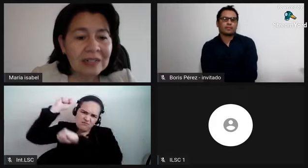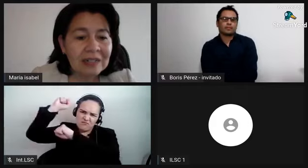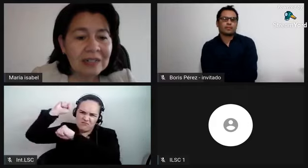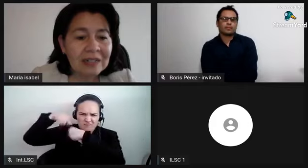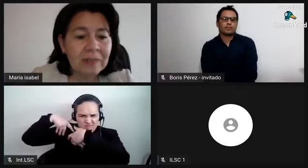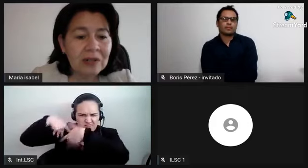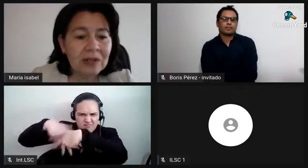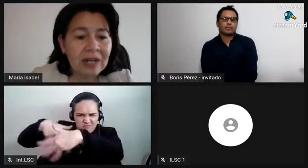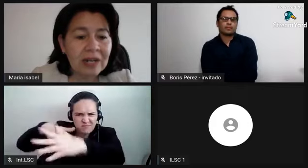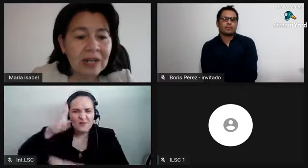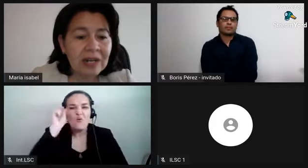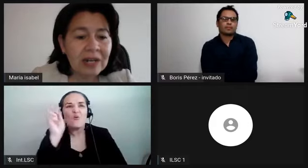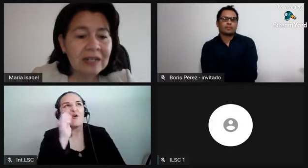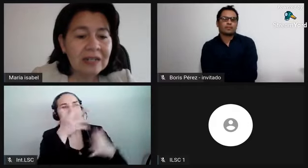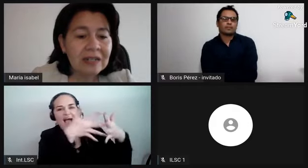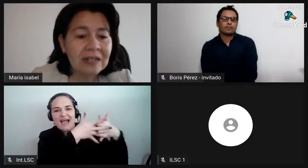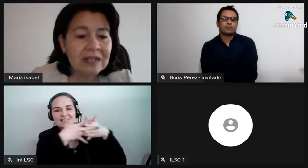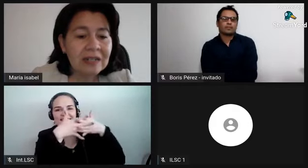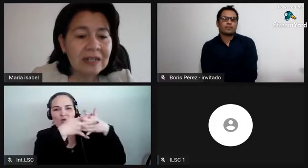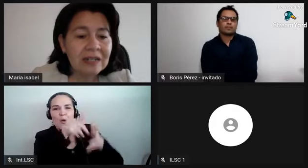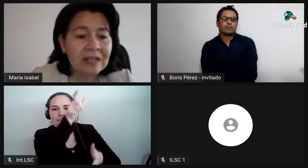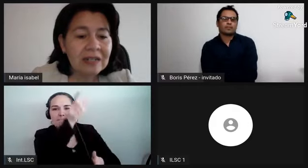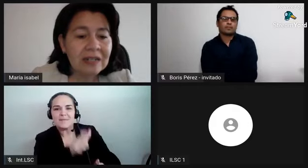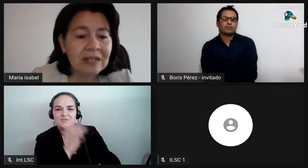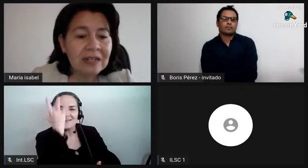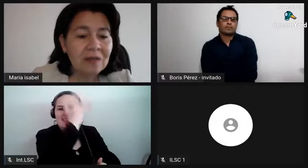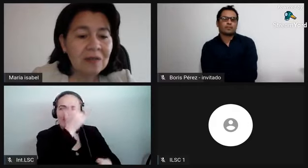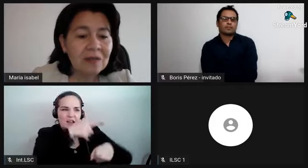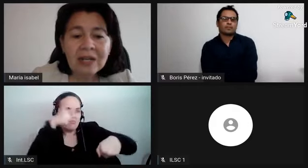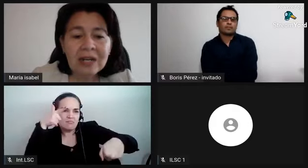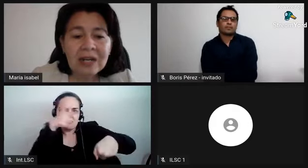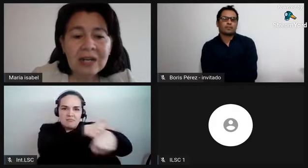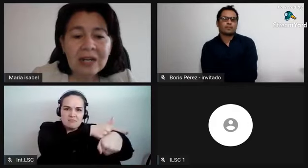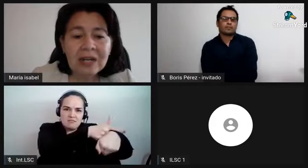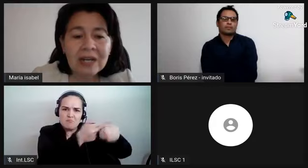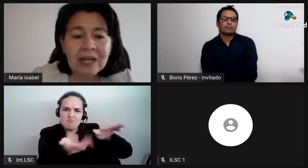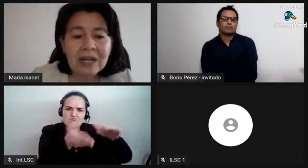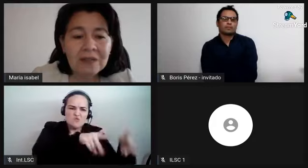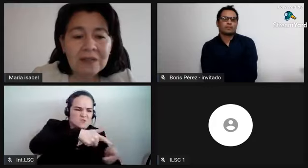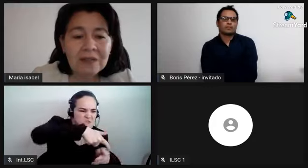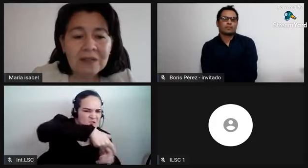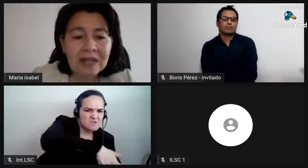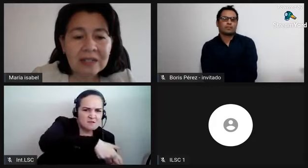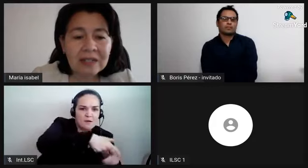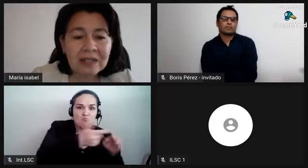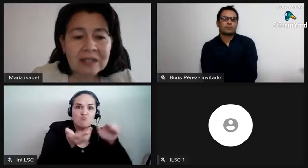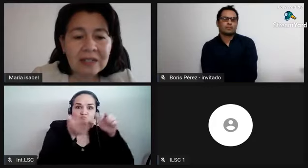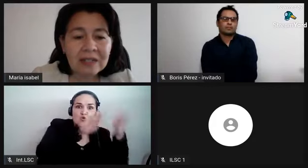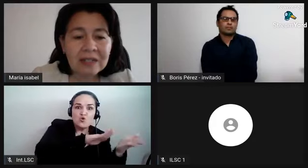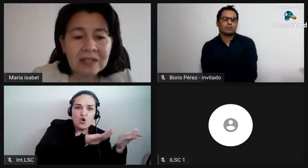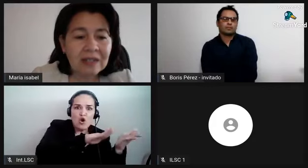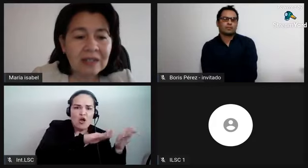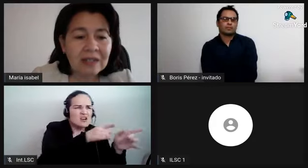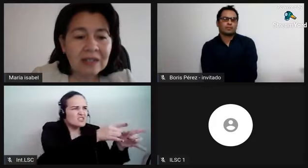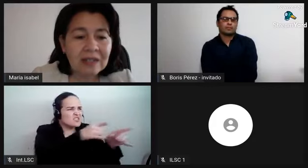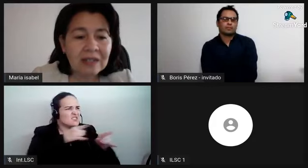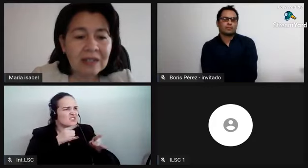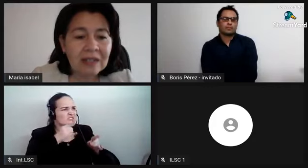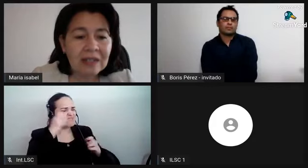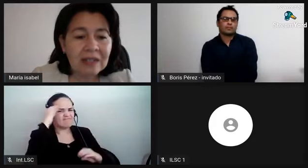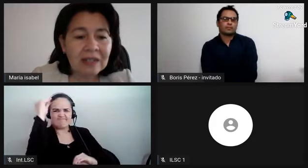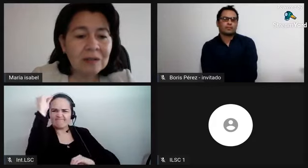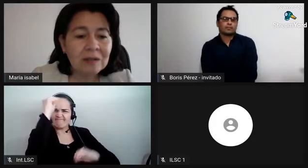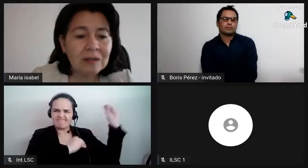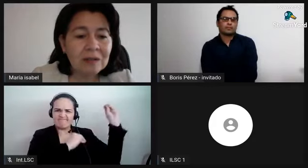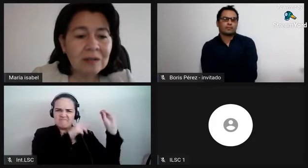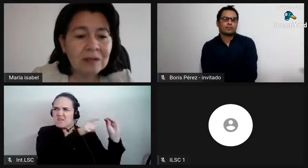negra en eeuu y eso ha motivado diversas protestas en diferentes partes del mundo y con la